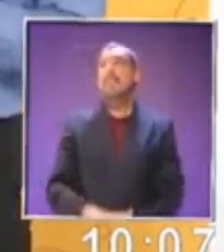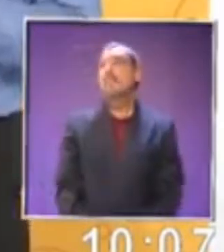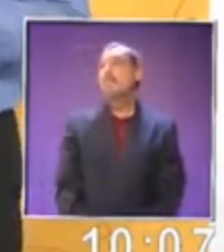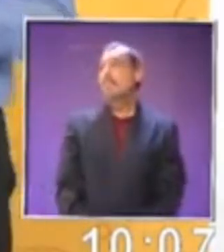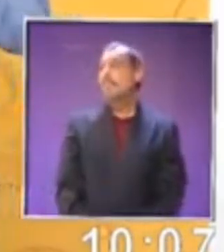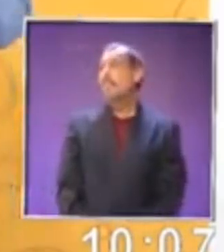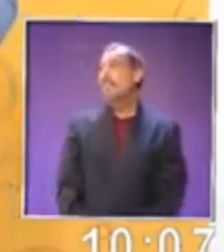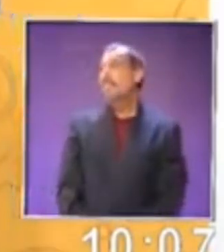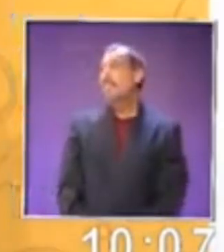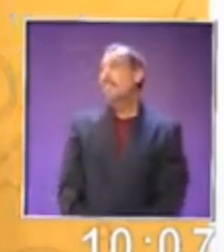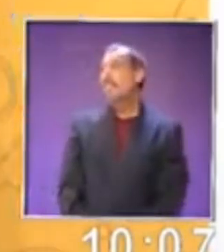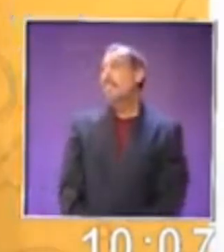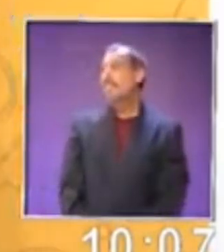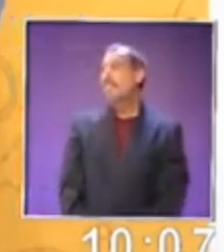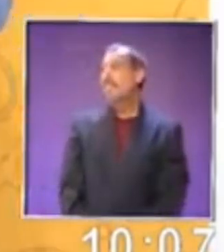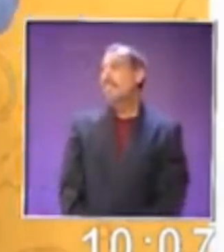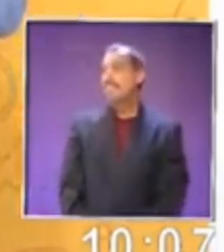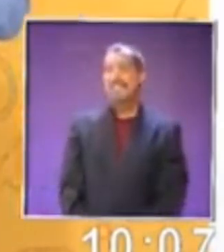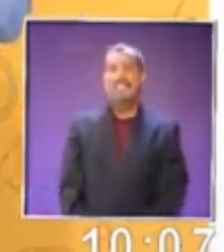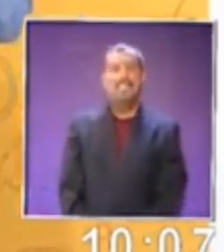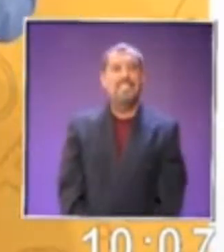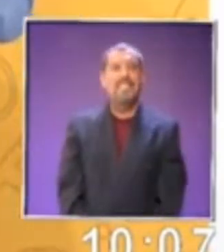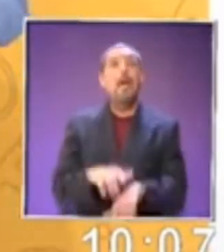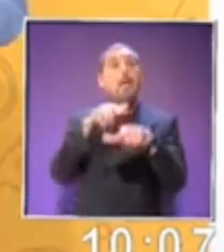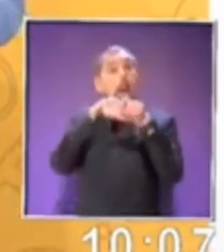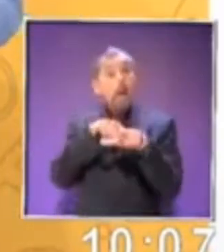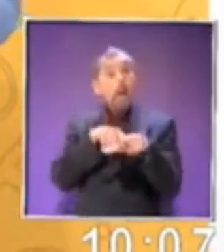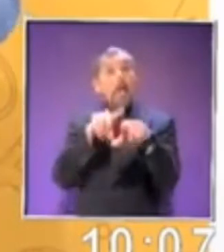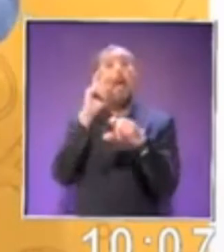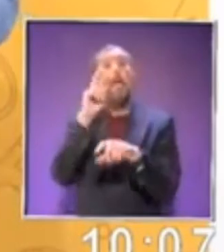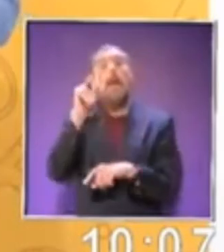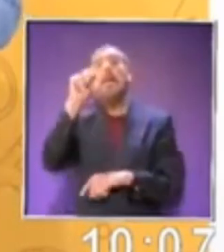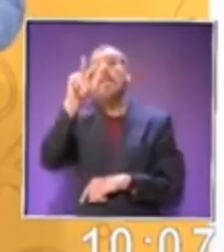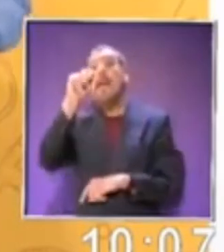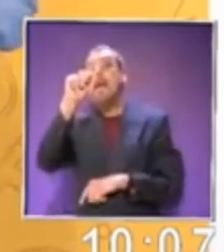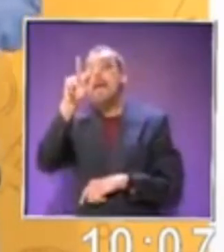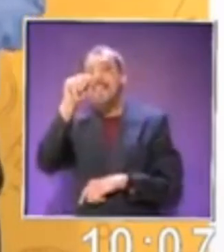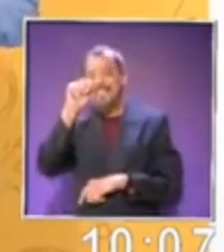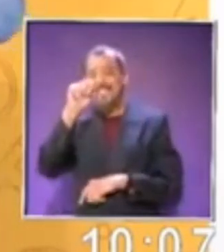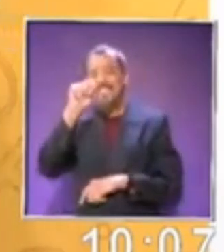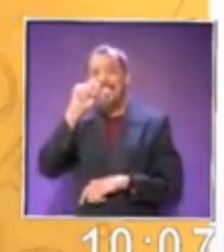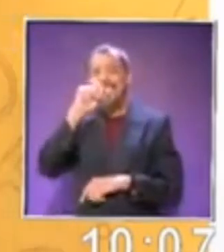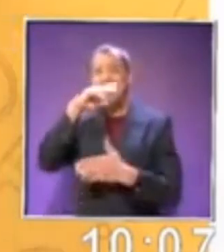Muy bien. Entonces, continuamos viendo Escuela TV. Nos vemos después de la pausa.